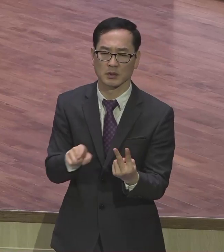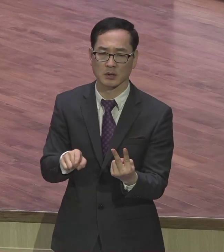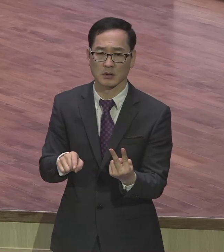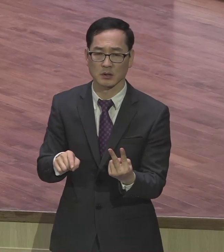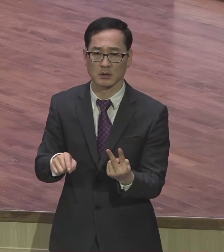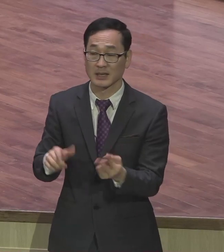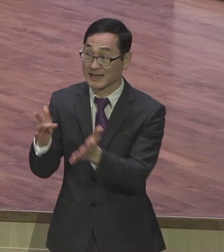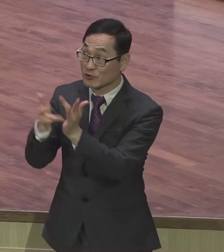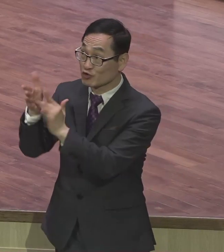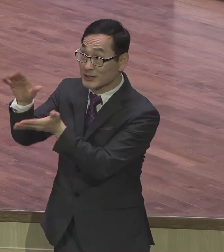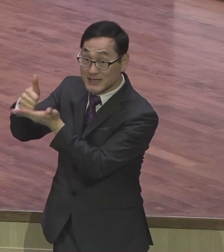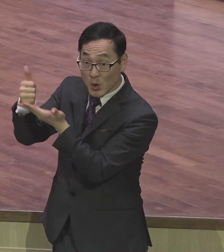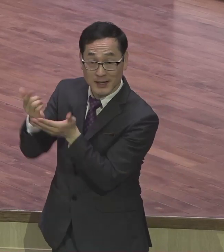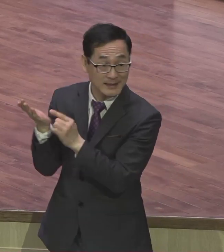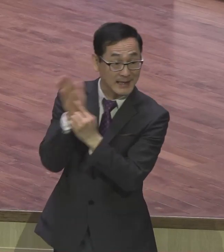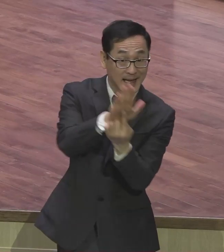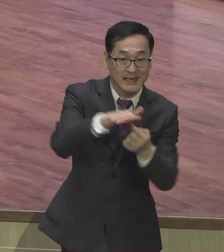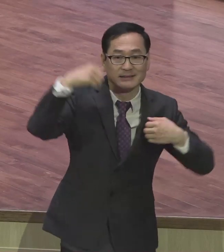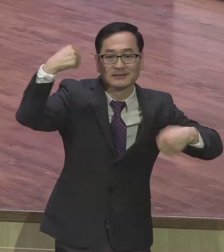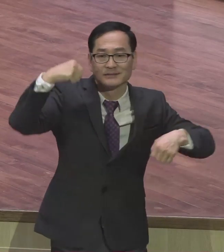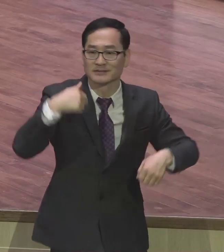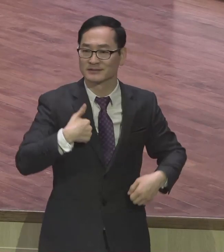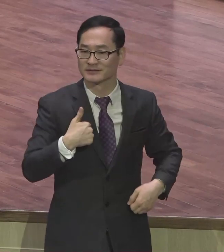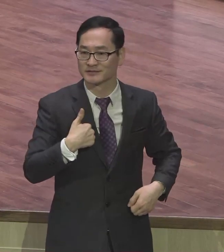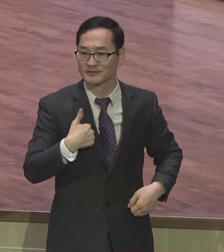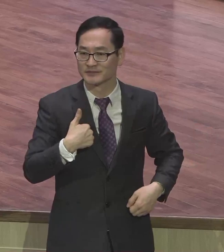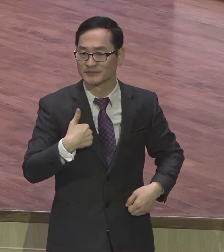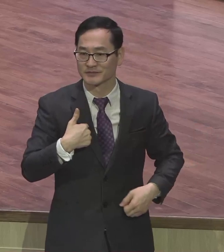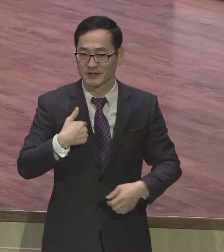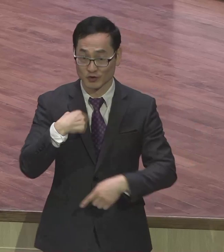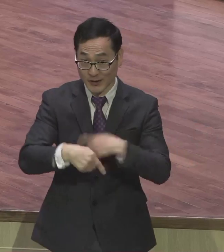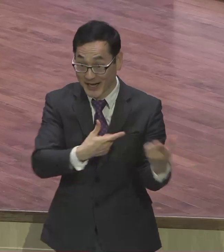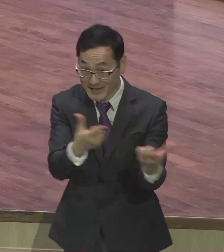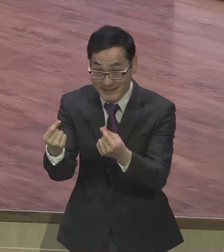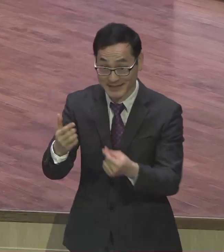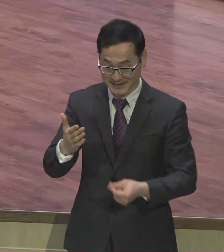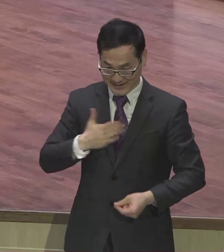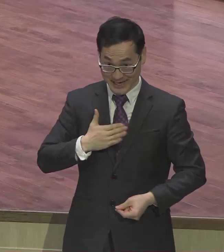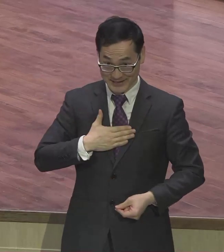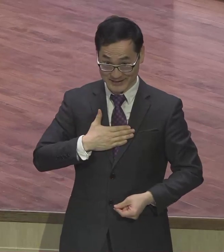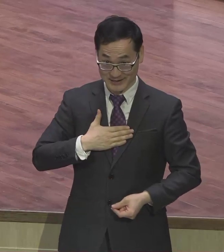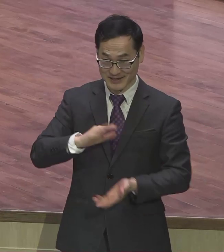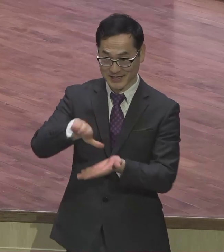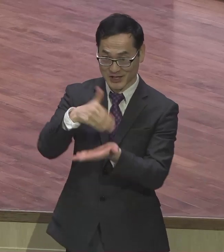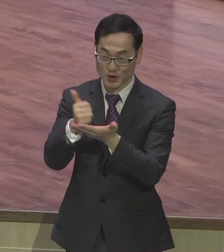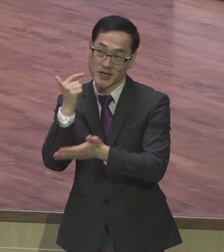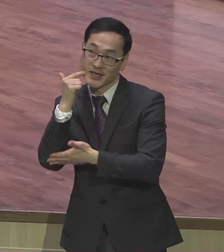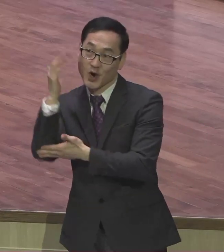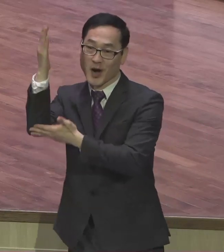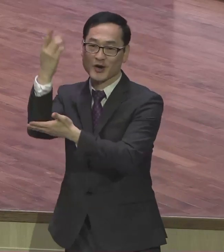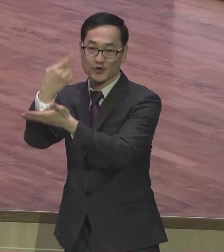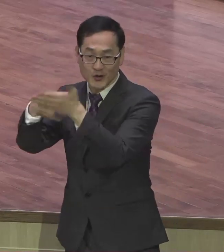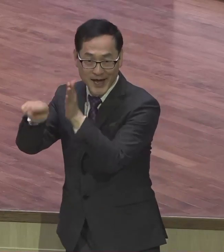따라서 해보세요 나는 그리스도의 영광을 위하여 연출하는